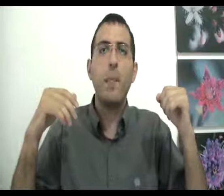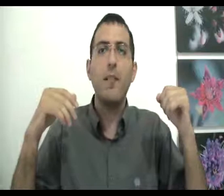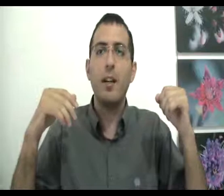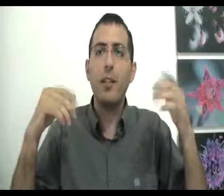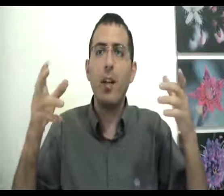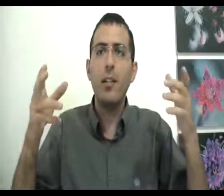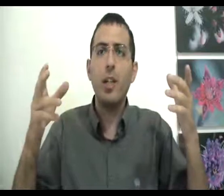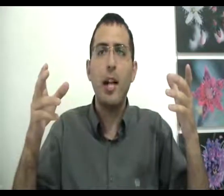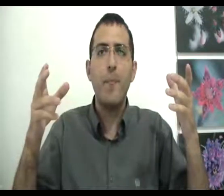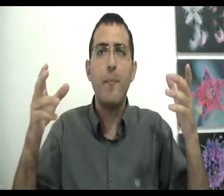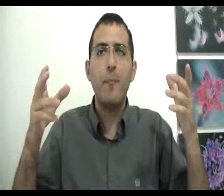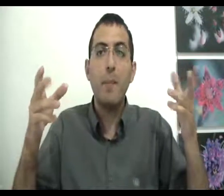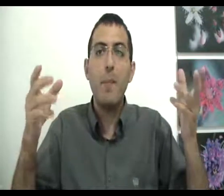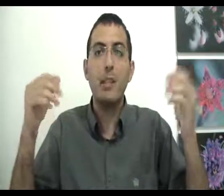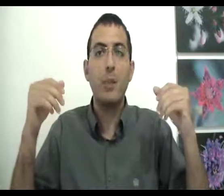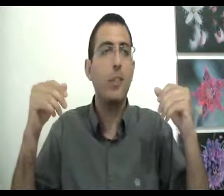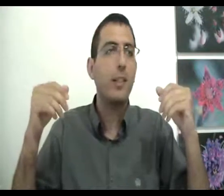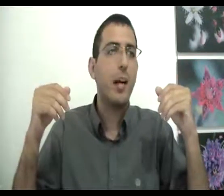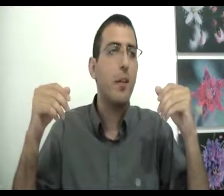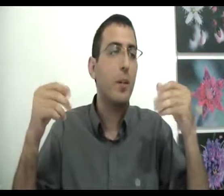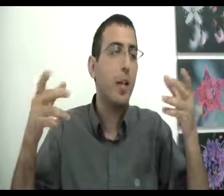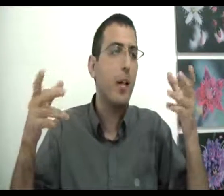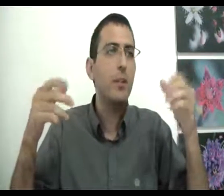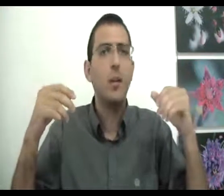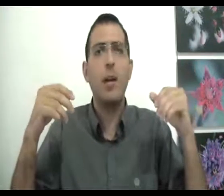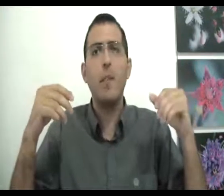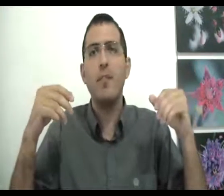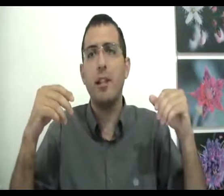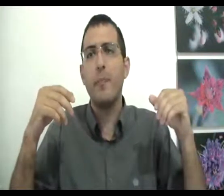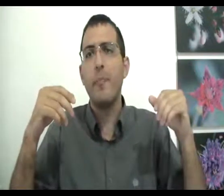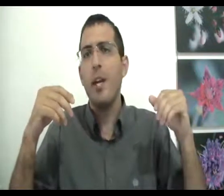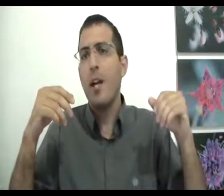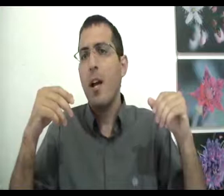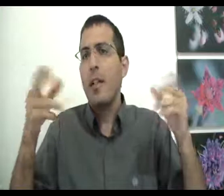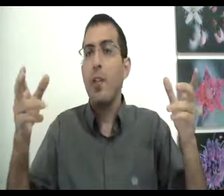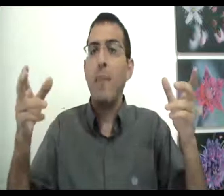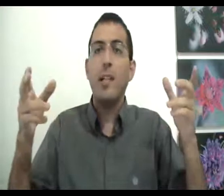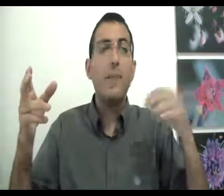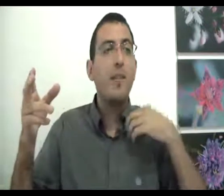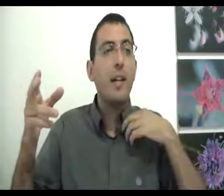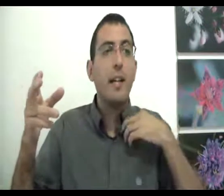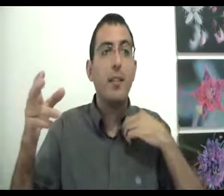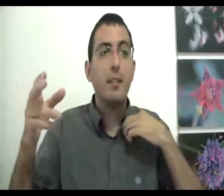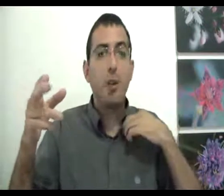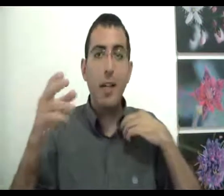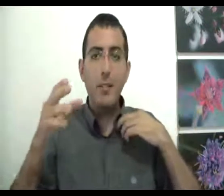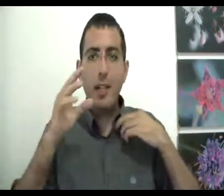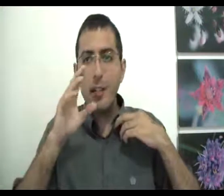בעבר ונשאל את השאלה מי אמר שהאירוע הזה קרה בעבר אולי אירוע הזה לא קרה בעבר שר הבן אדם יבוא ויגיד כל אחד ואחד